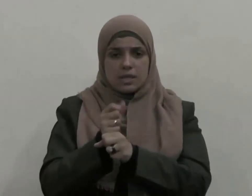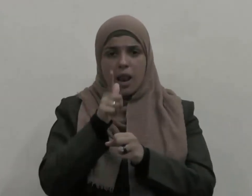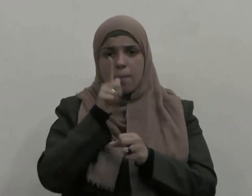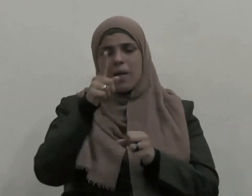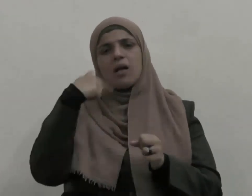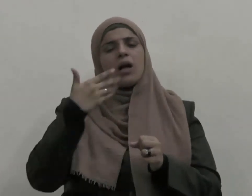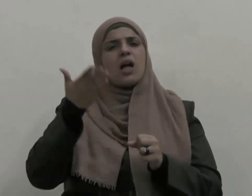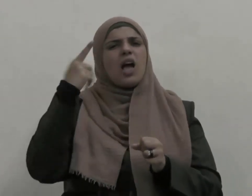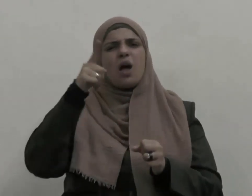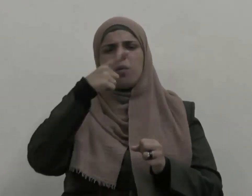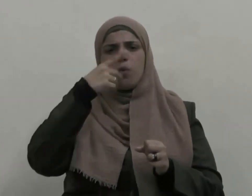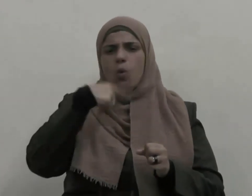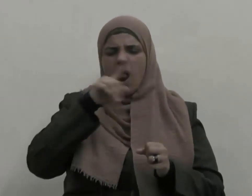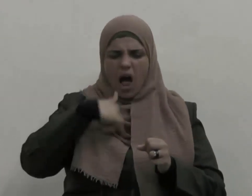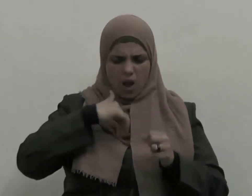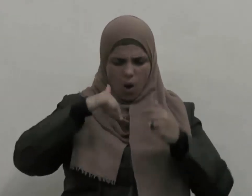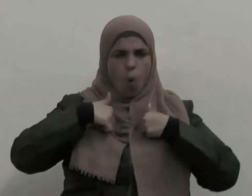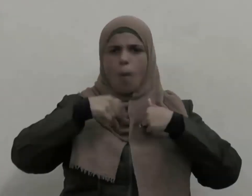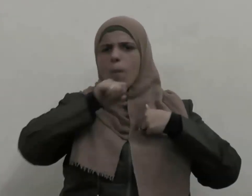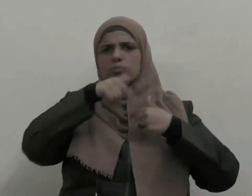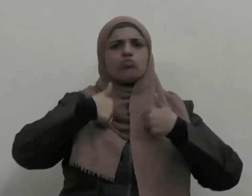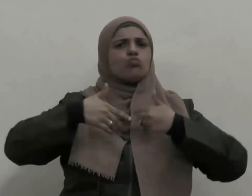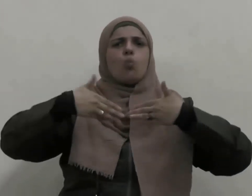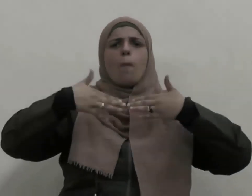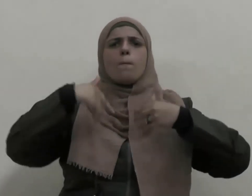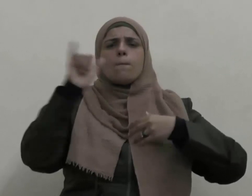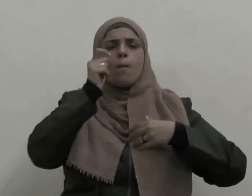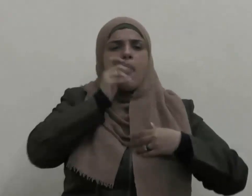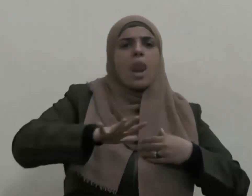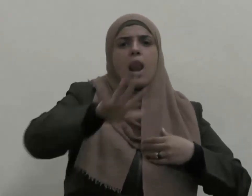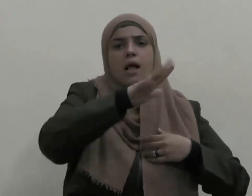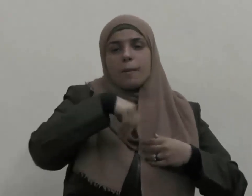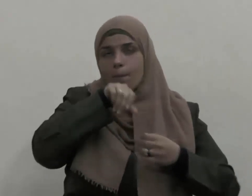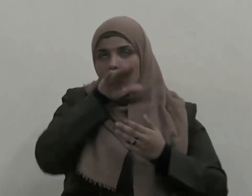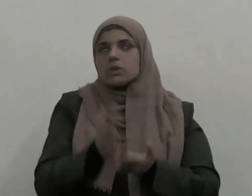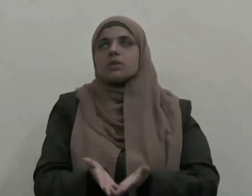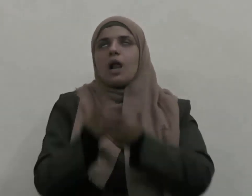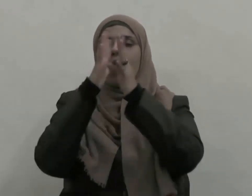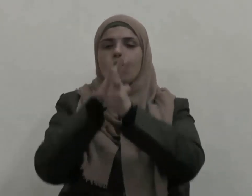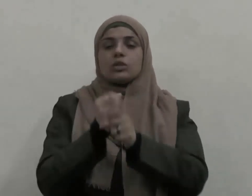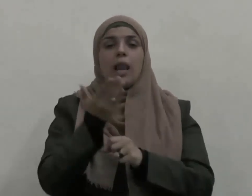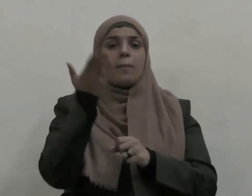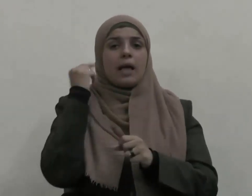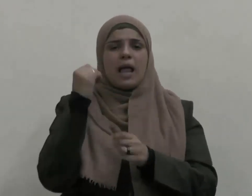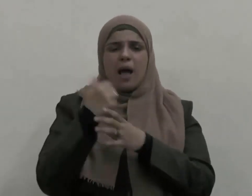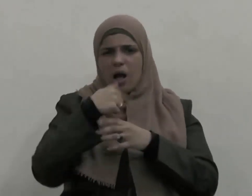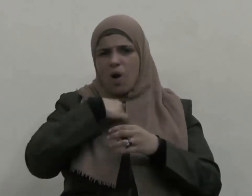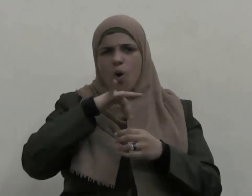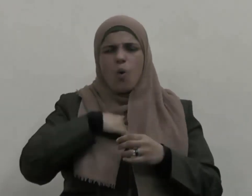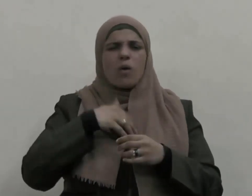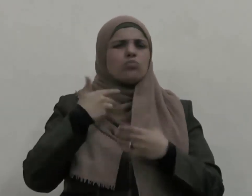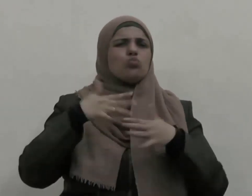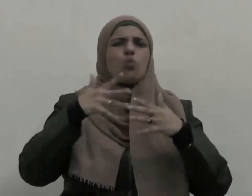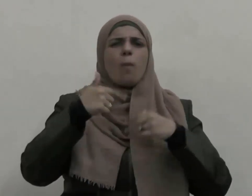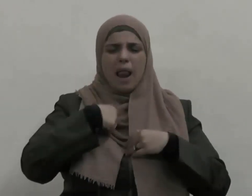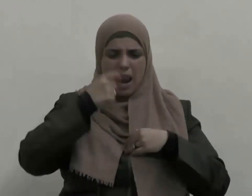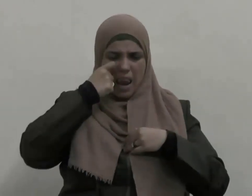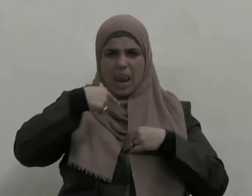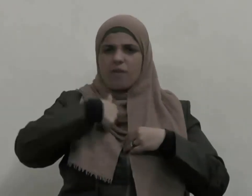نفسه فكان صلى الله عليه وسلم يؤثر غيره على نفسه وعلى أهل بيته